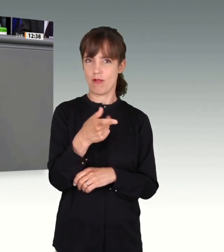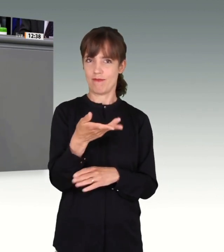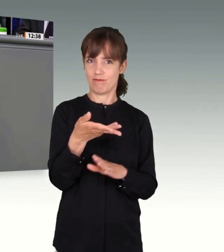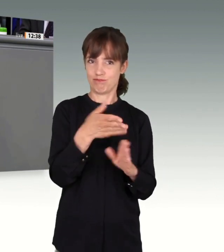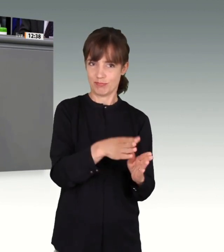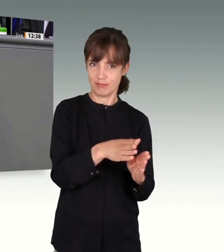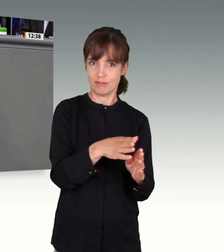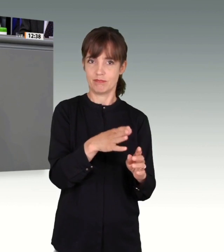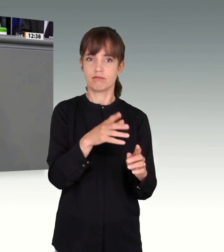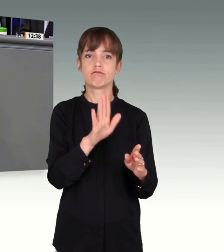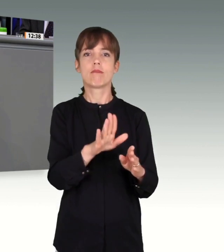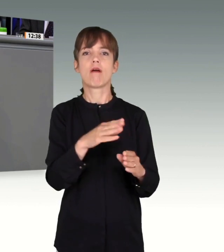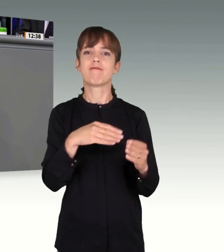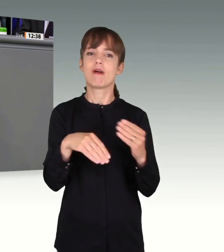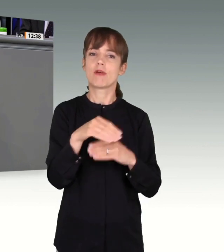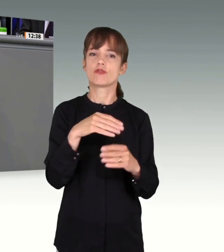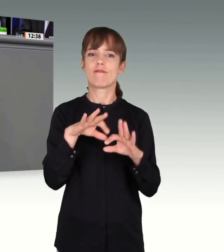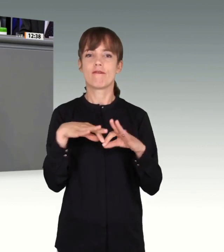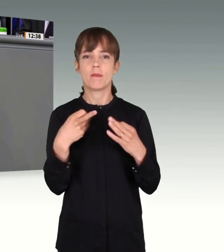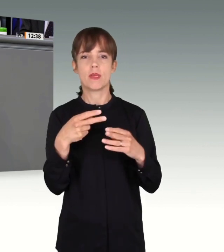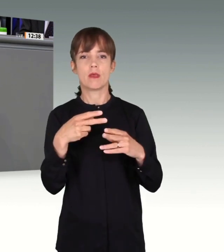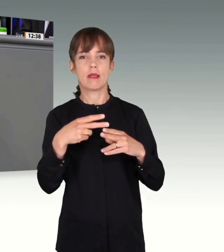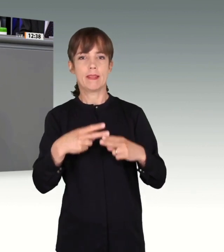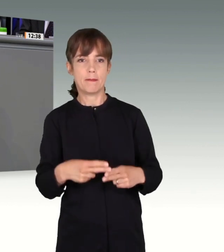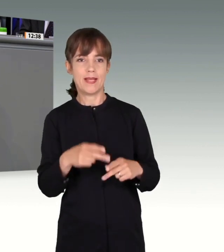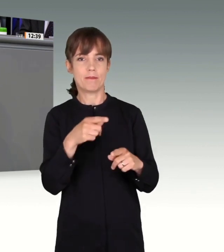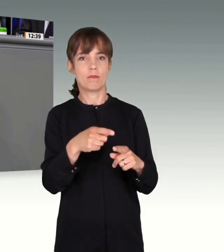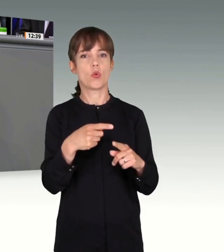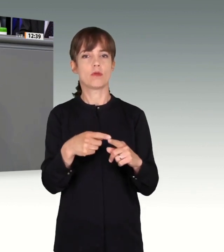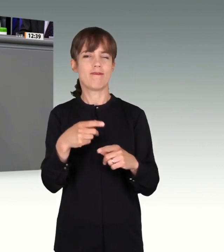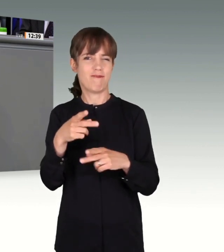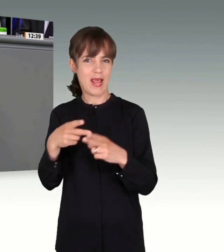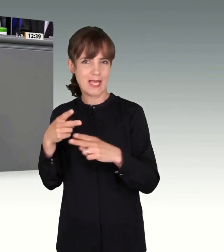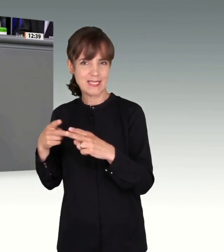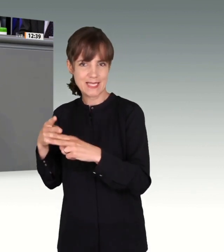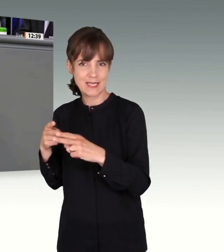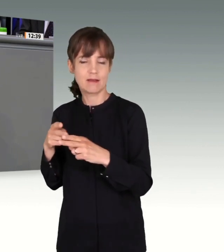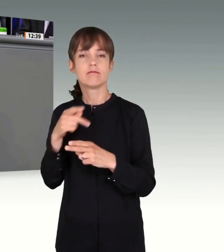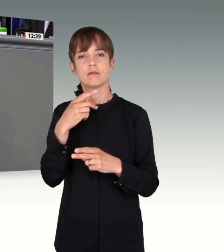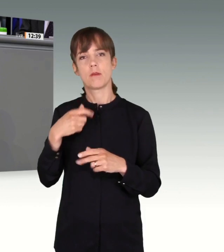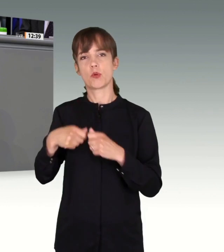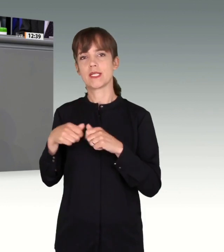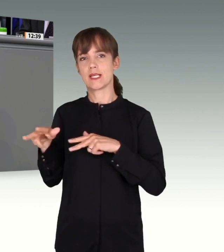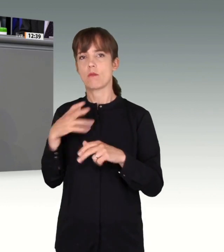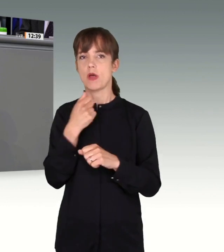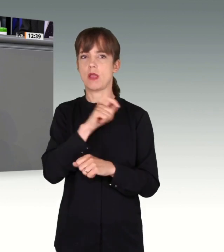Versprechen, die Aufklärungsarbeit des Ausschusses uneingeschränkt zu unterstützen.